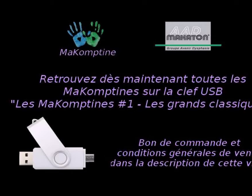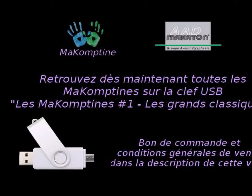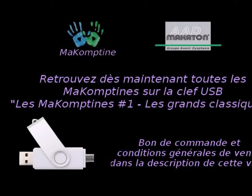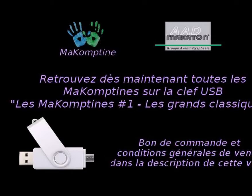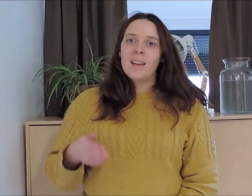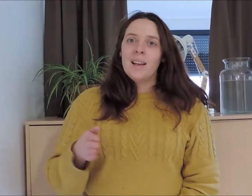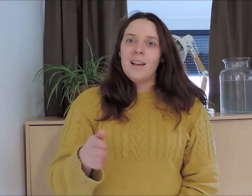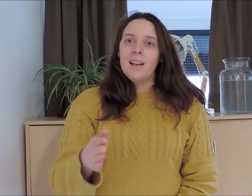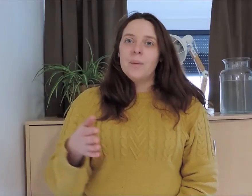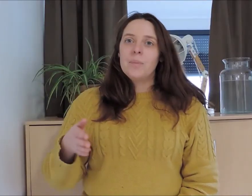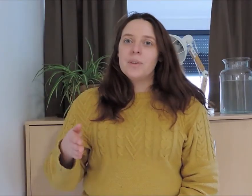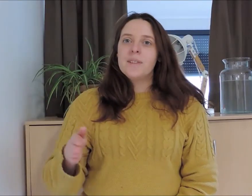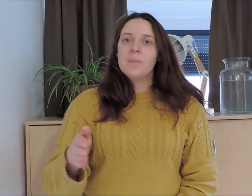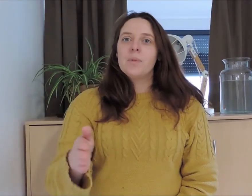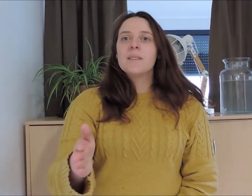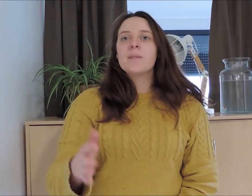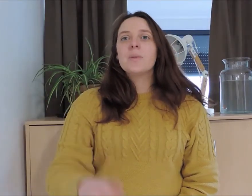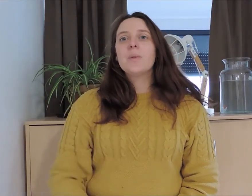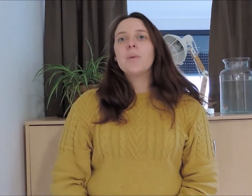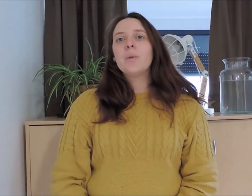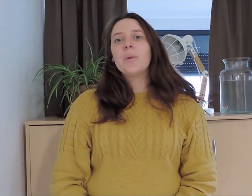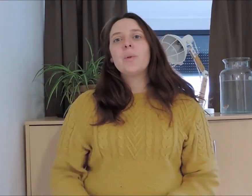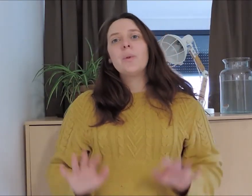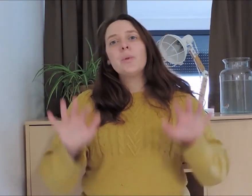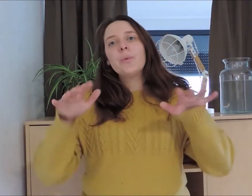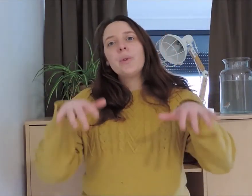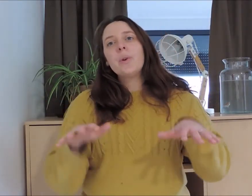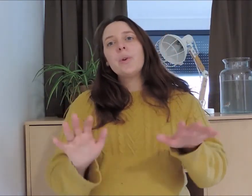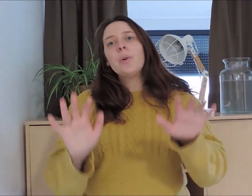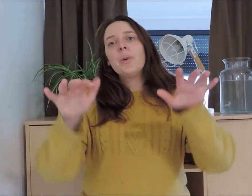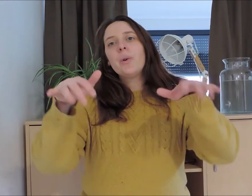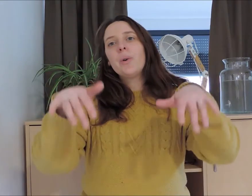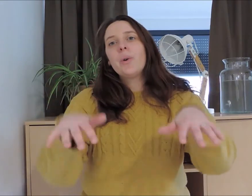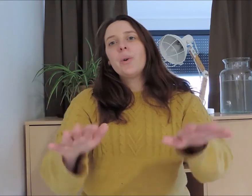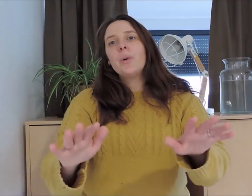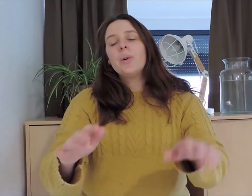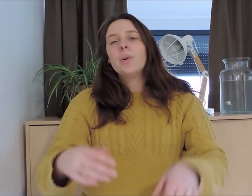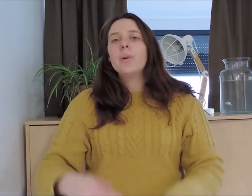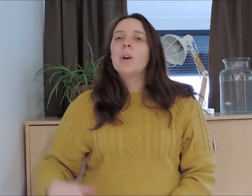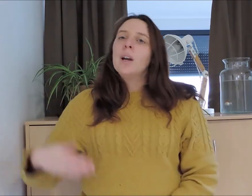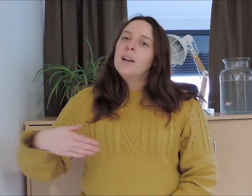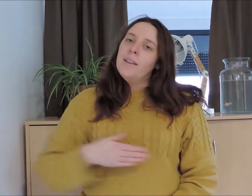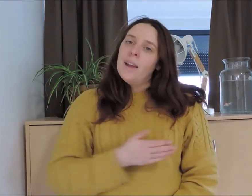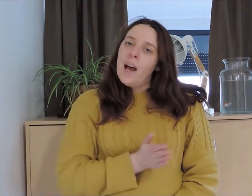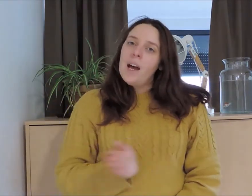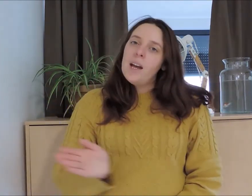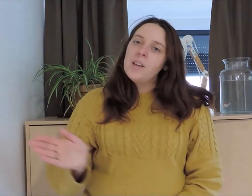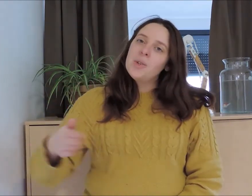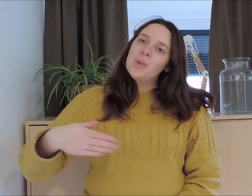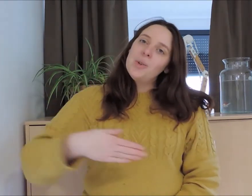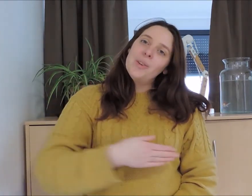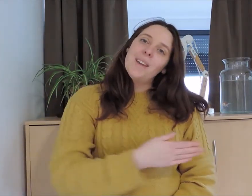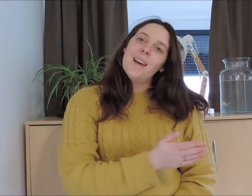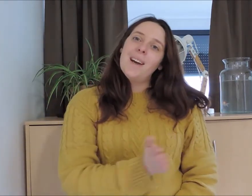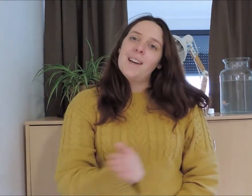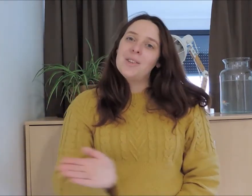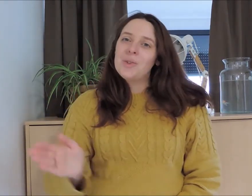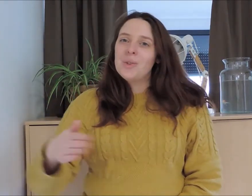Les petits poissons dans l'eau Nage, nage,